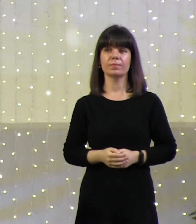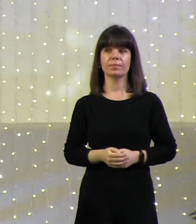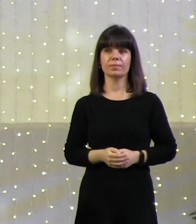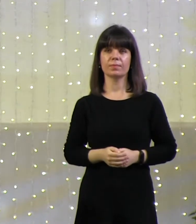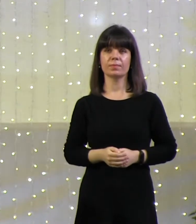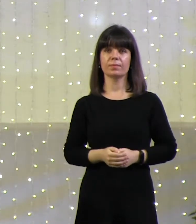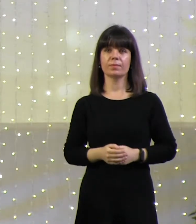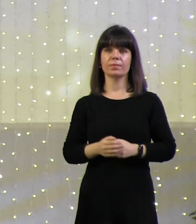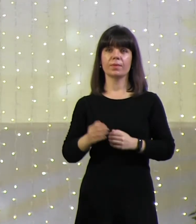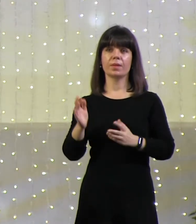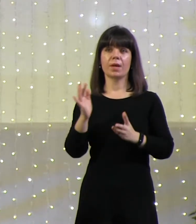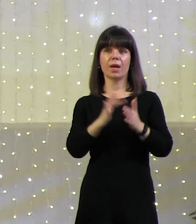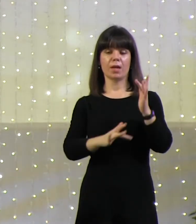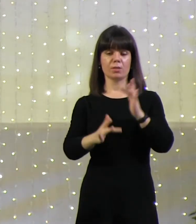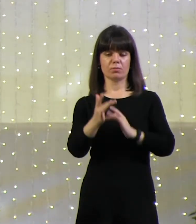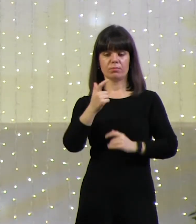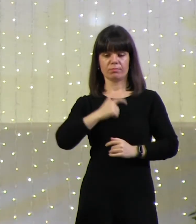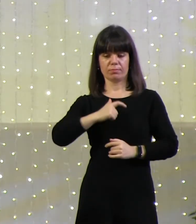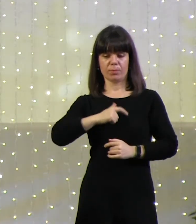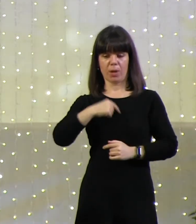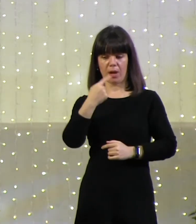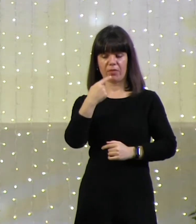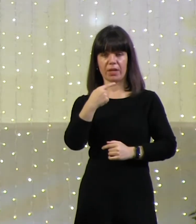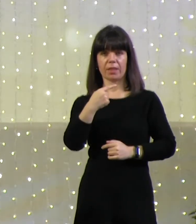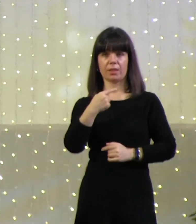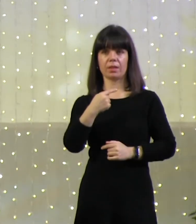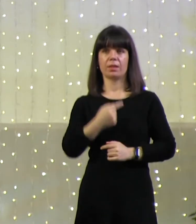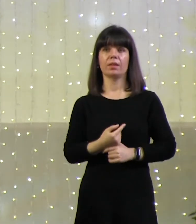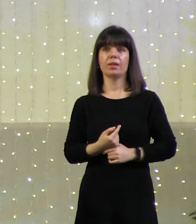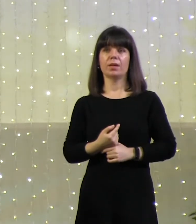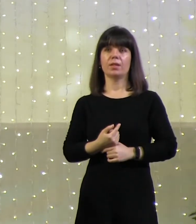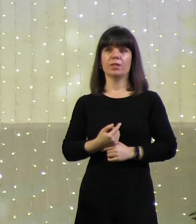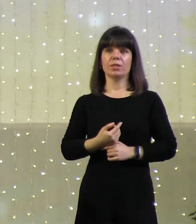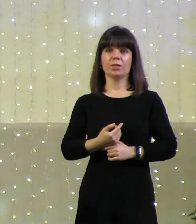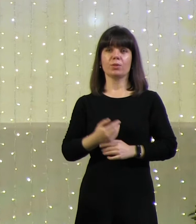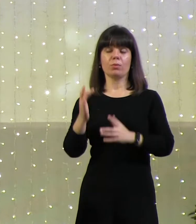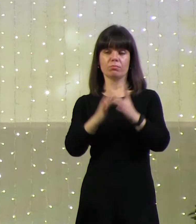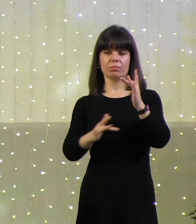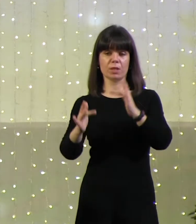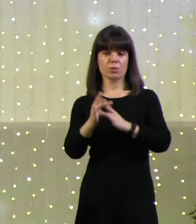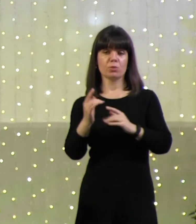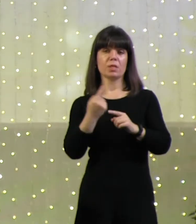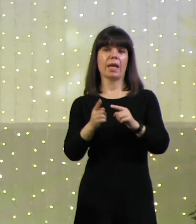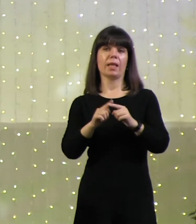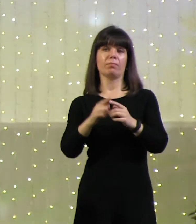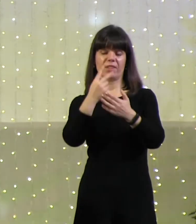Иисус о Себе говорит, что Он — выражение Бога Отца.